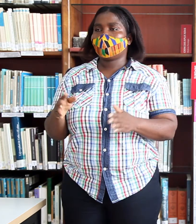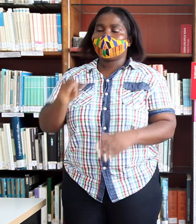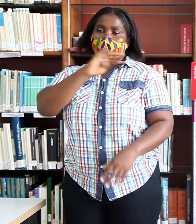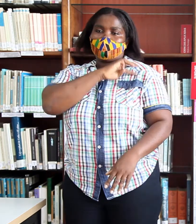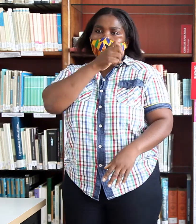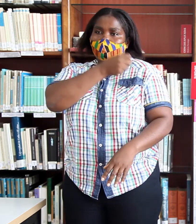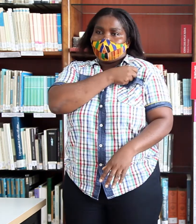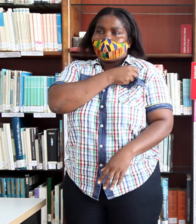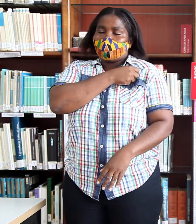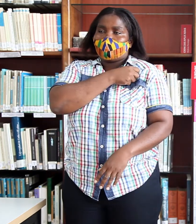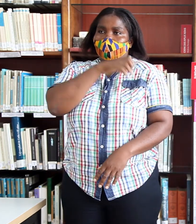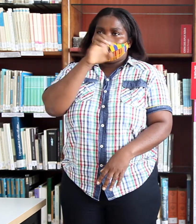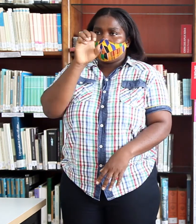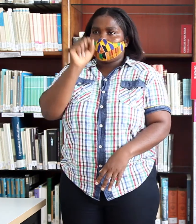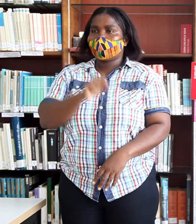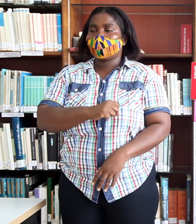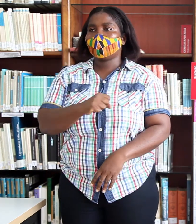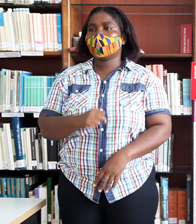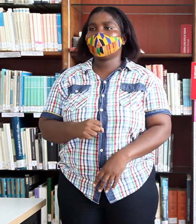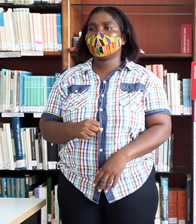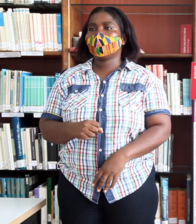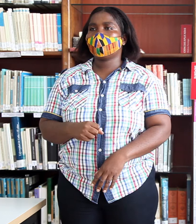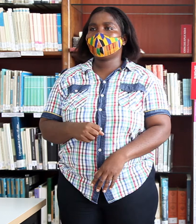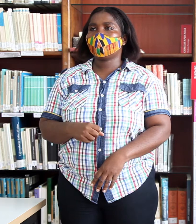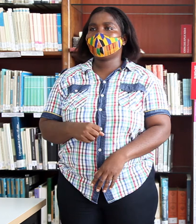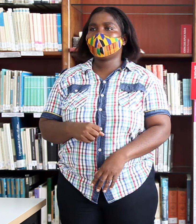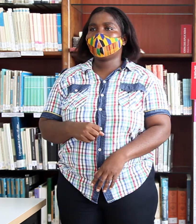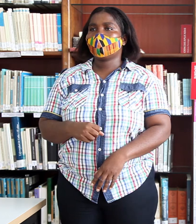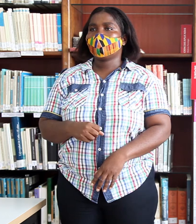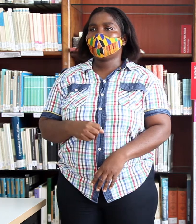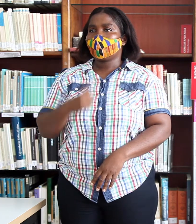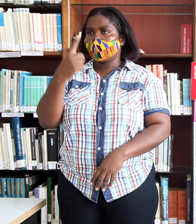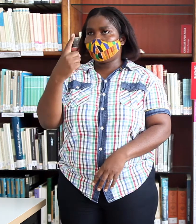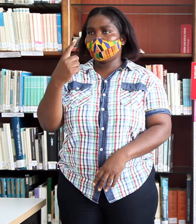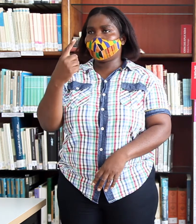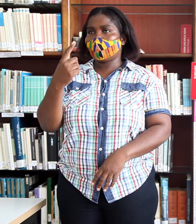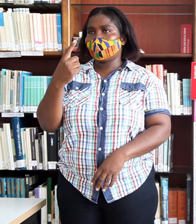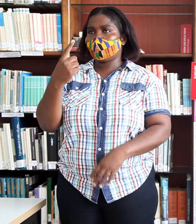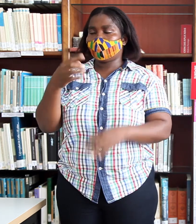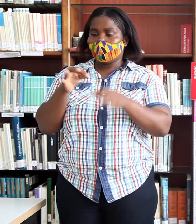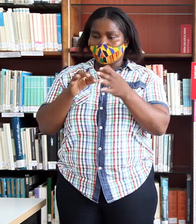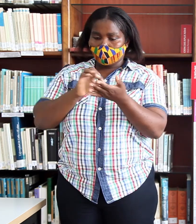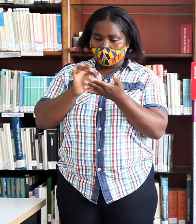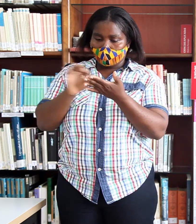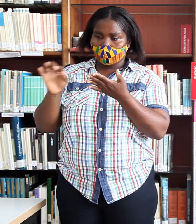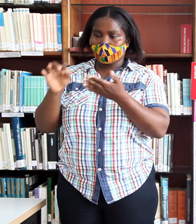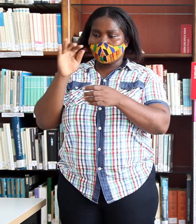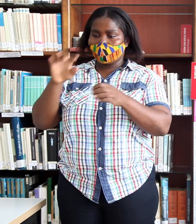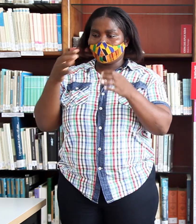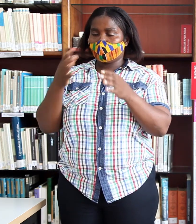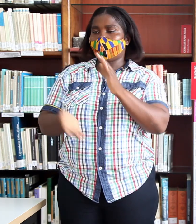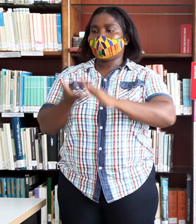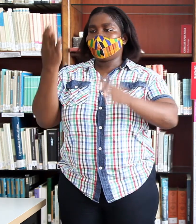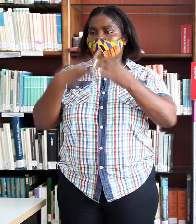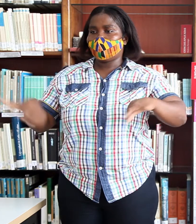una de las escritoras más importantes